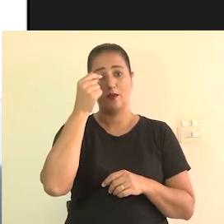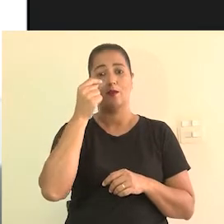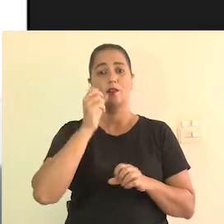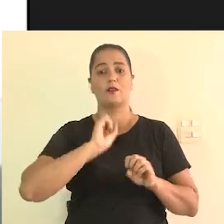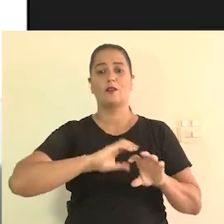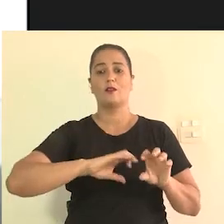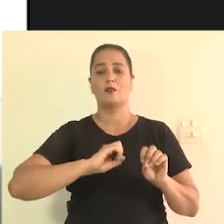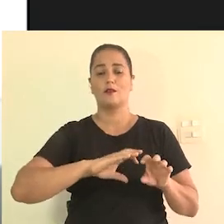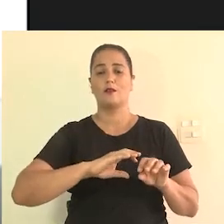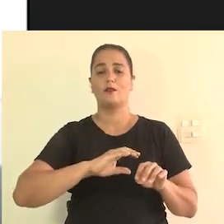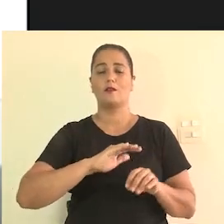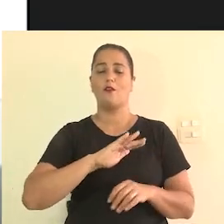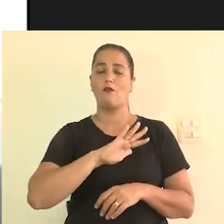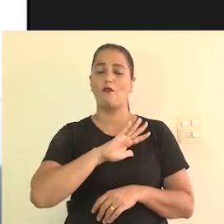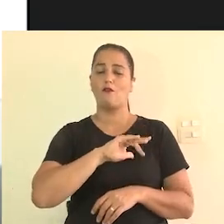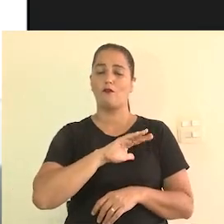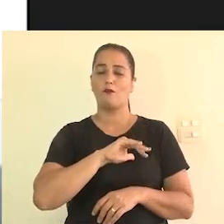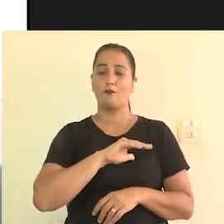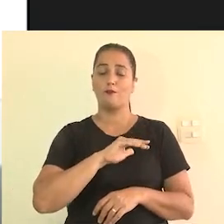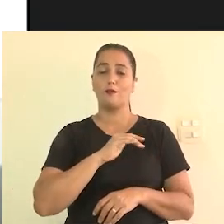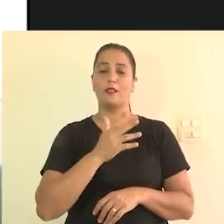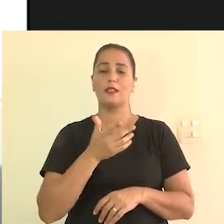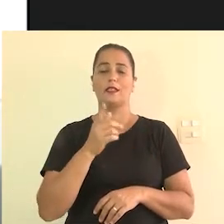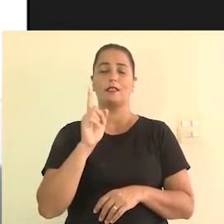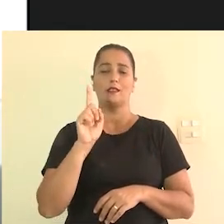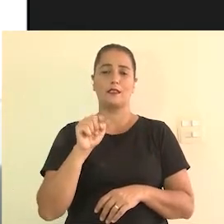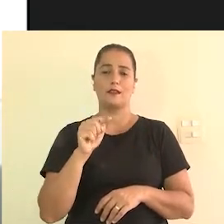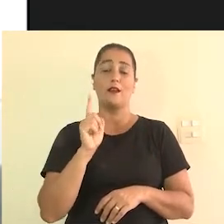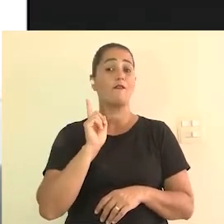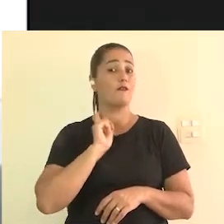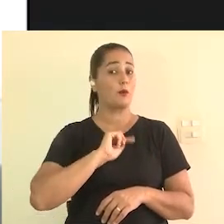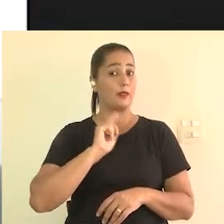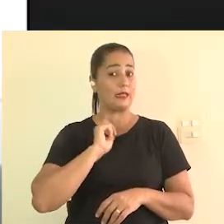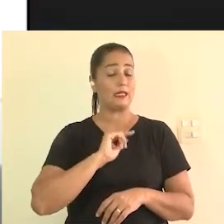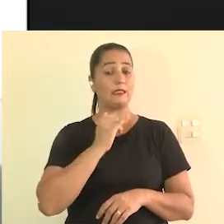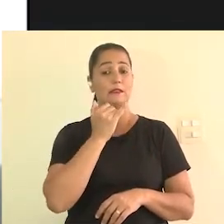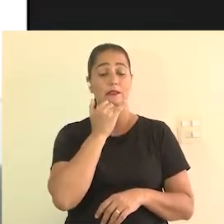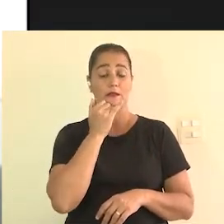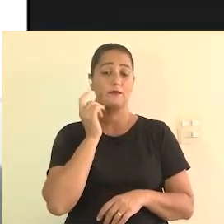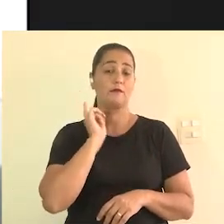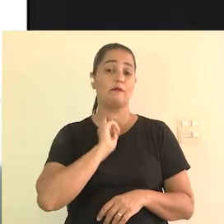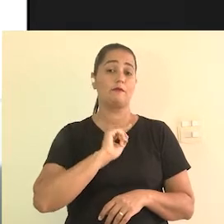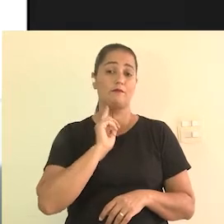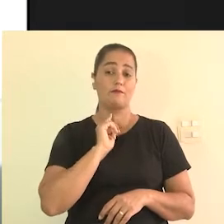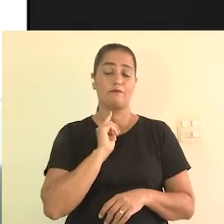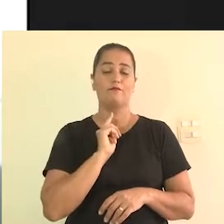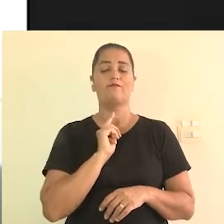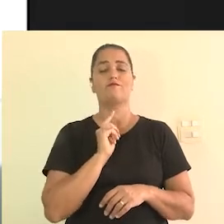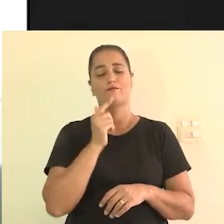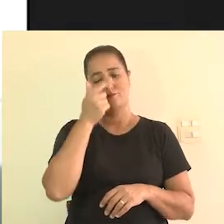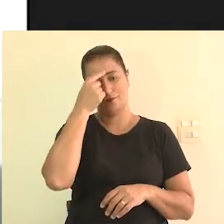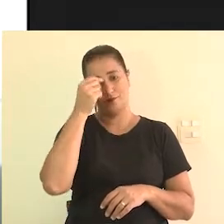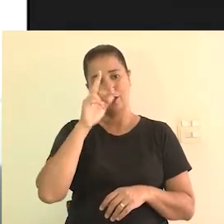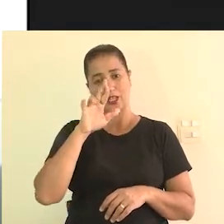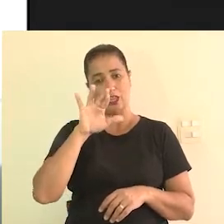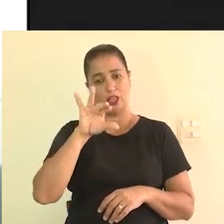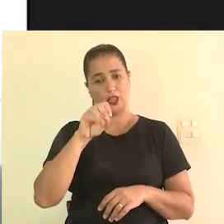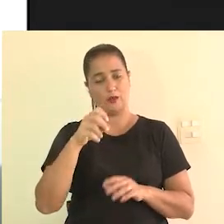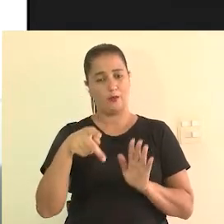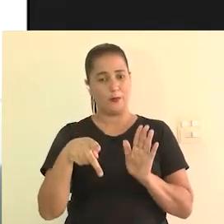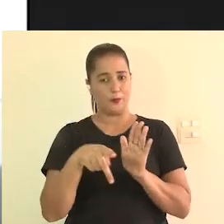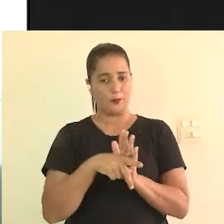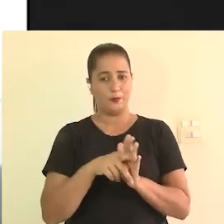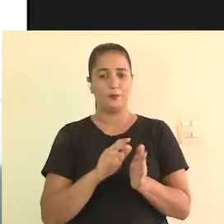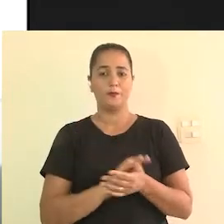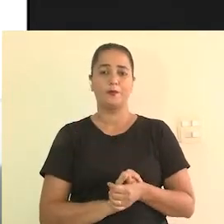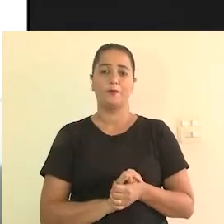de Educação da Baixada Cominense, que é associada à UERJ, a Universidade Estadual do Rio